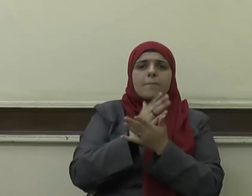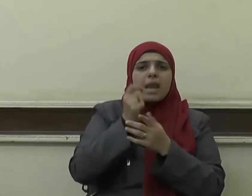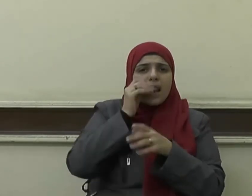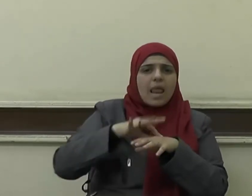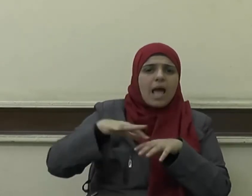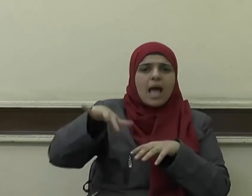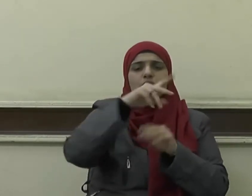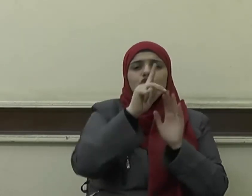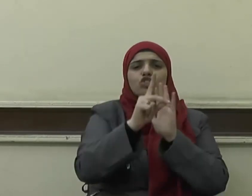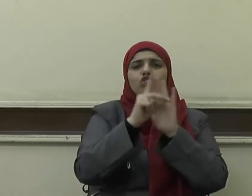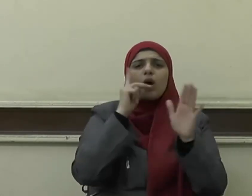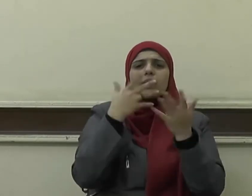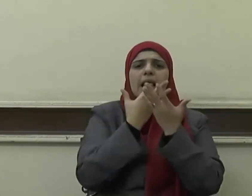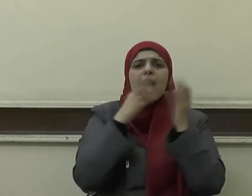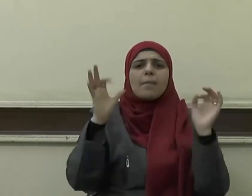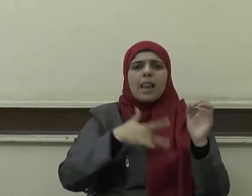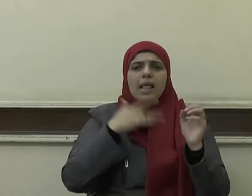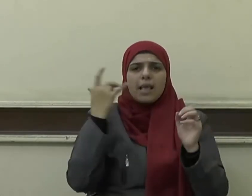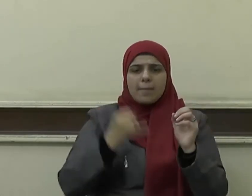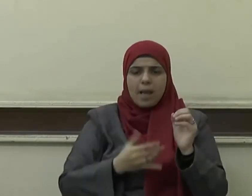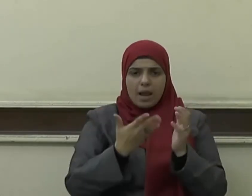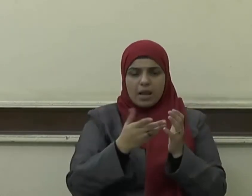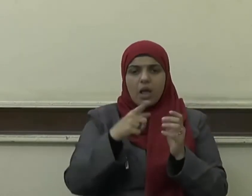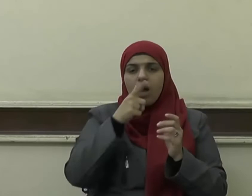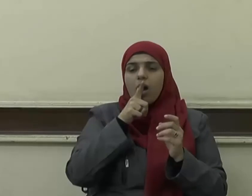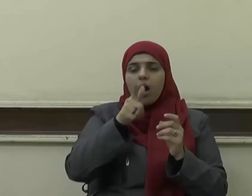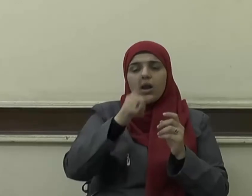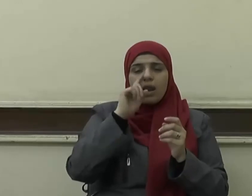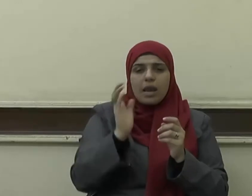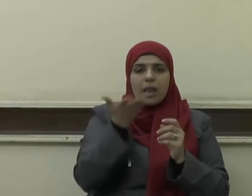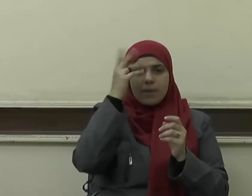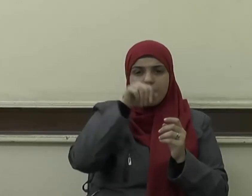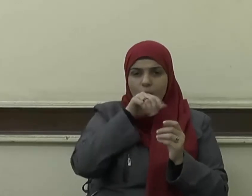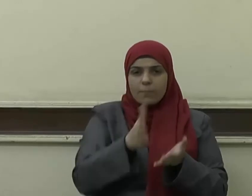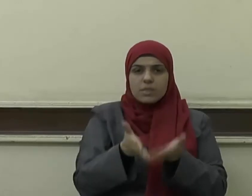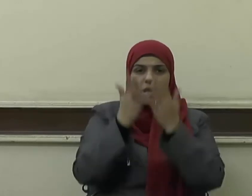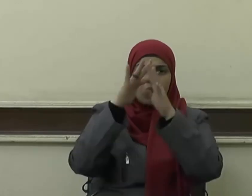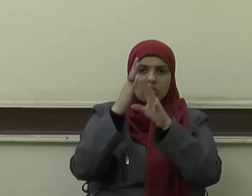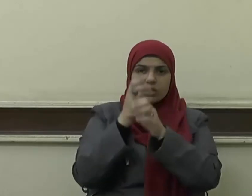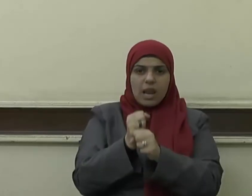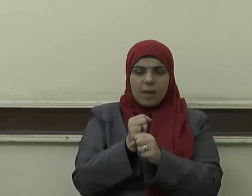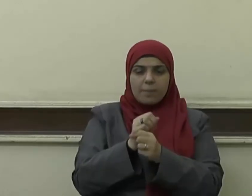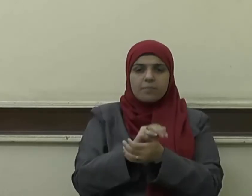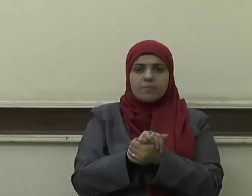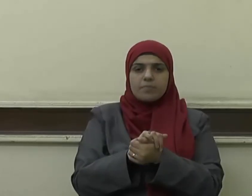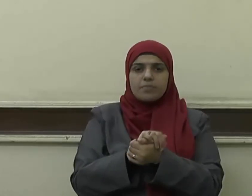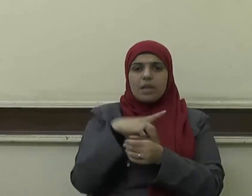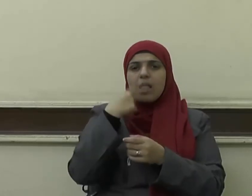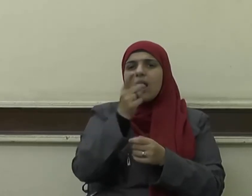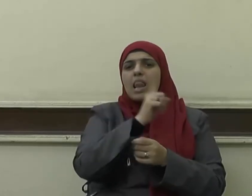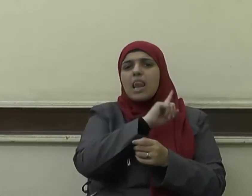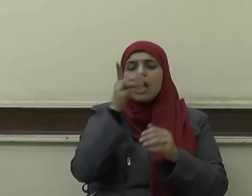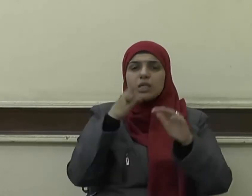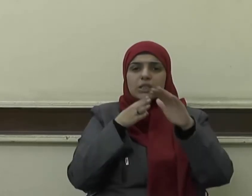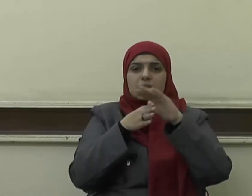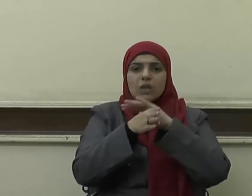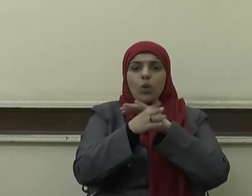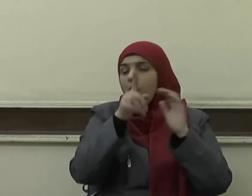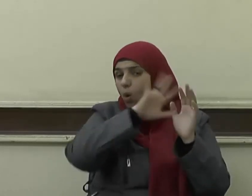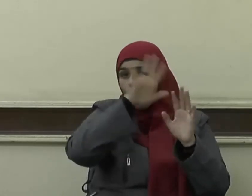لا تدخلون الجنة حتى تؤمنوا ولا تؤمنوا حتى تحابوا